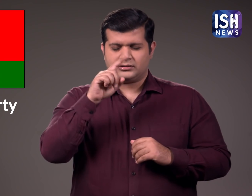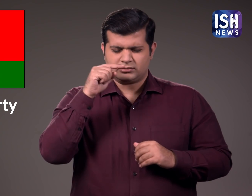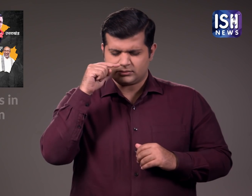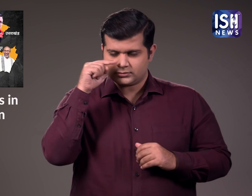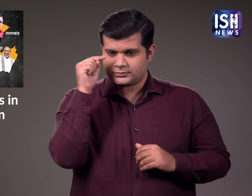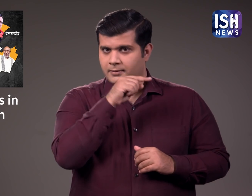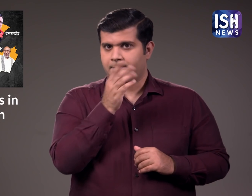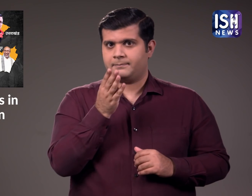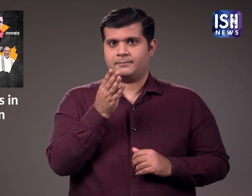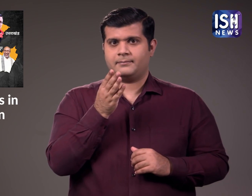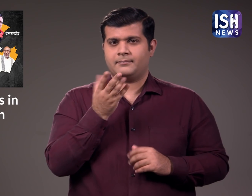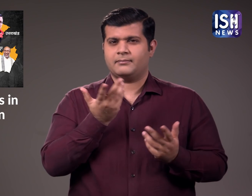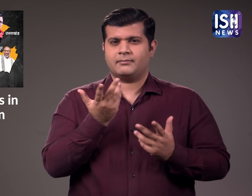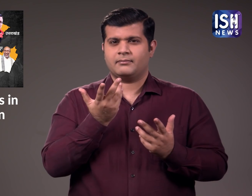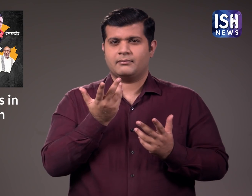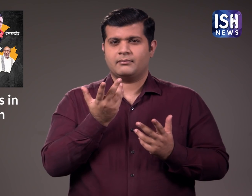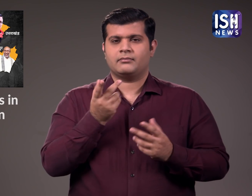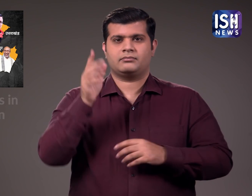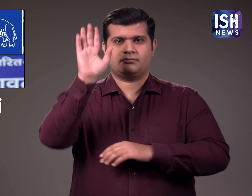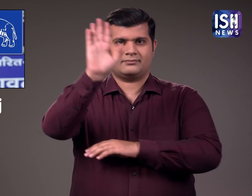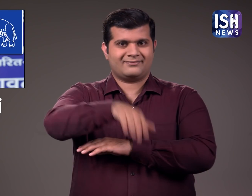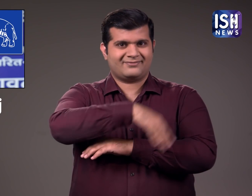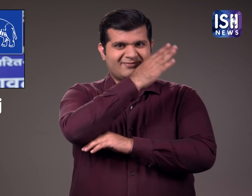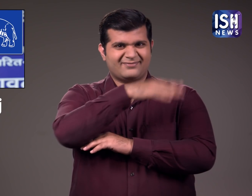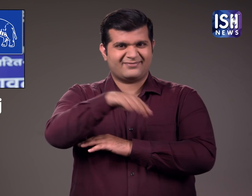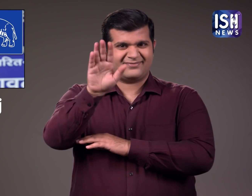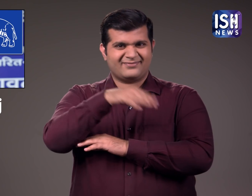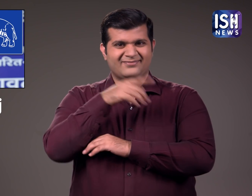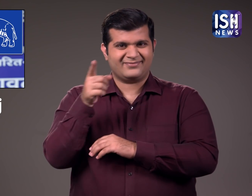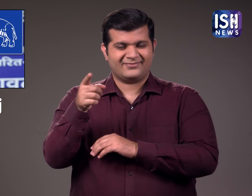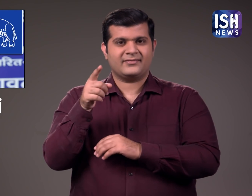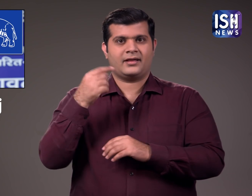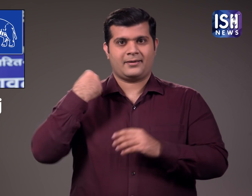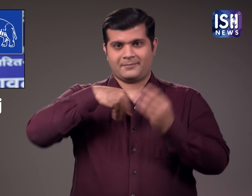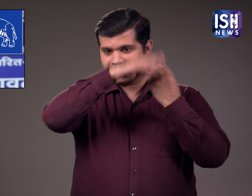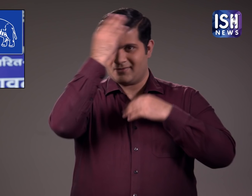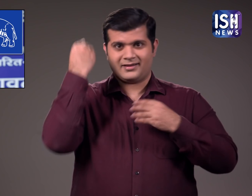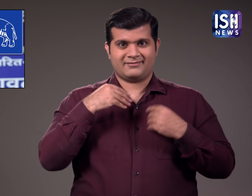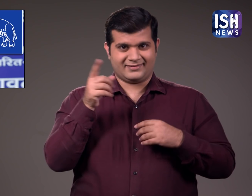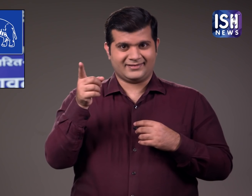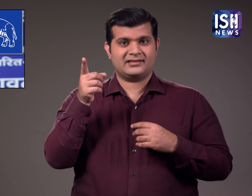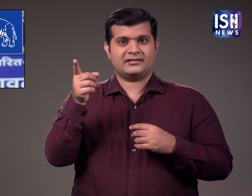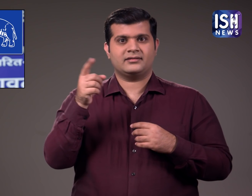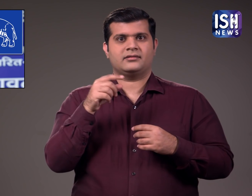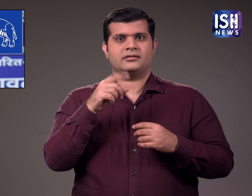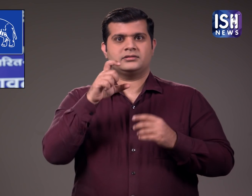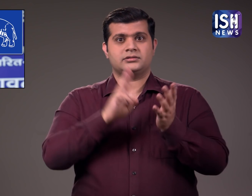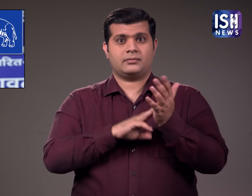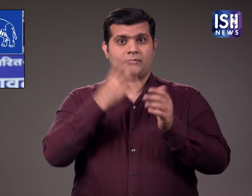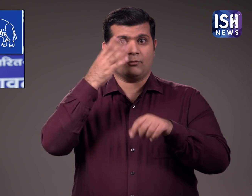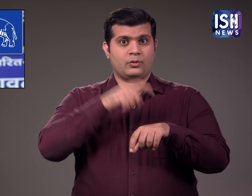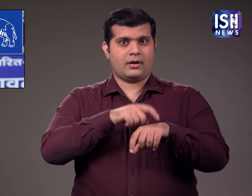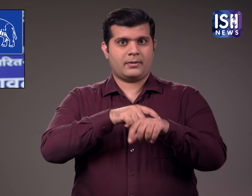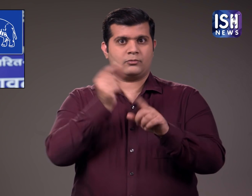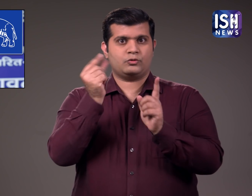यूपी की चार बार मुक्यमंत्री रह चुकी बीएसपी की मायावती को घोर शर्मिंद्गी का विशय बना दिया